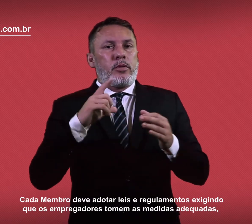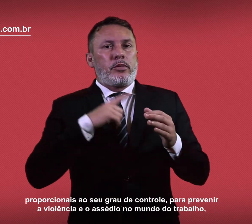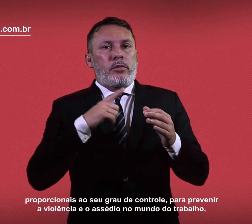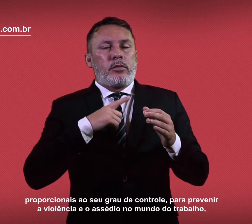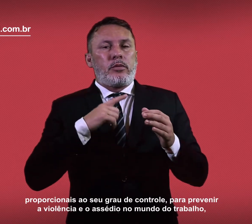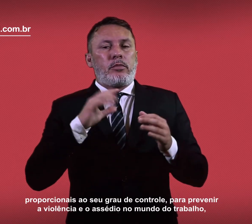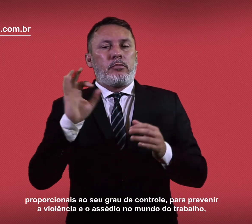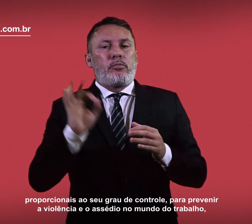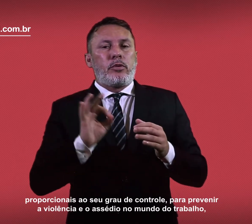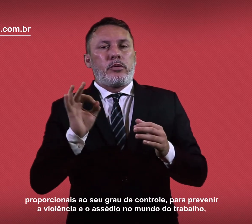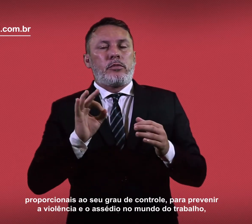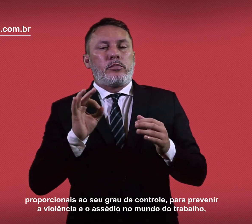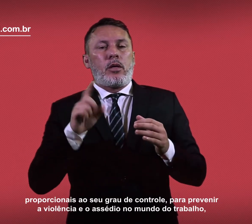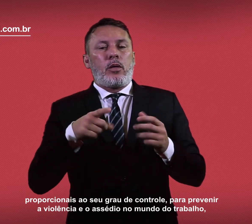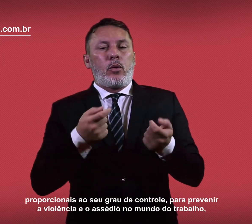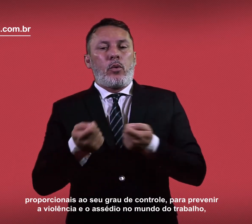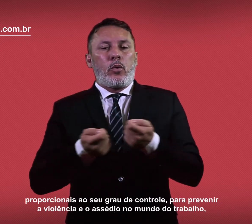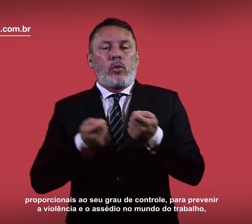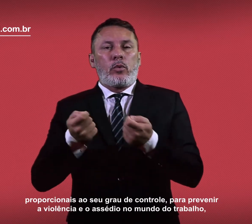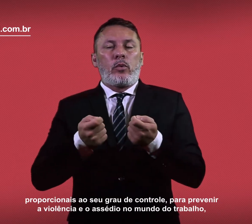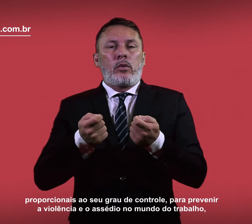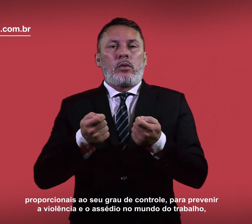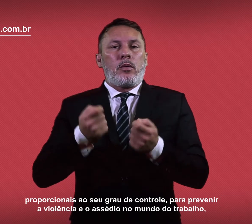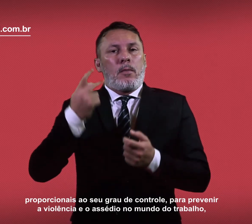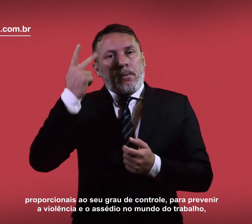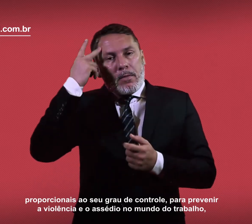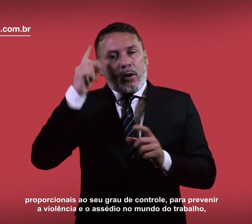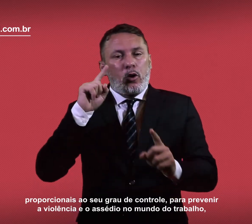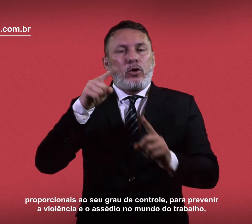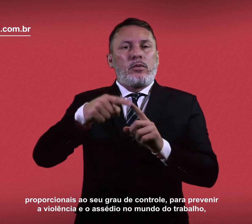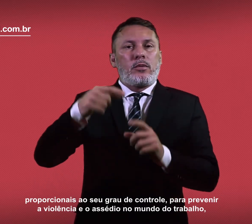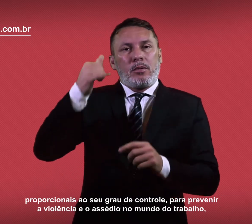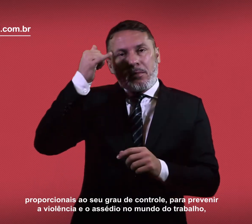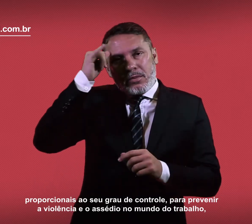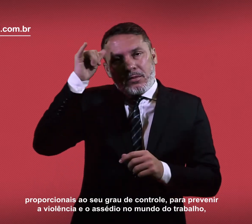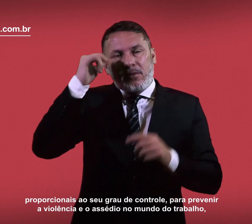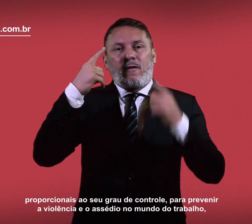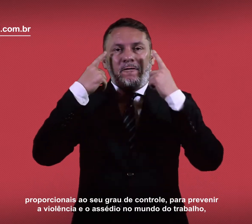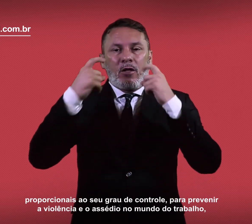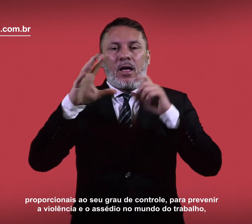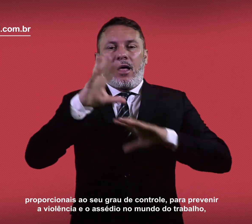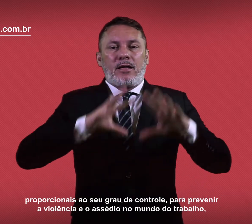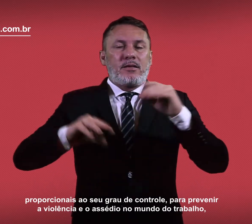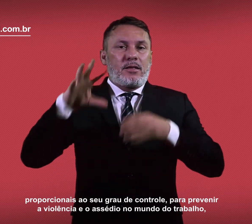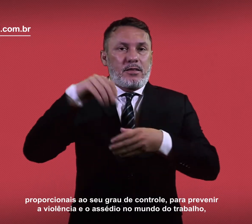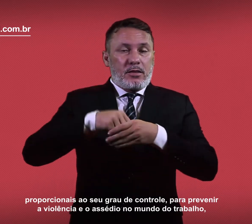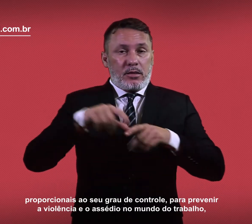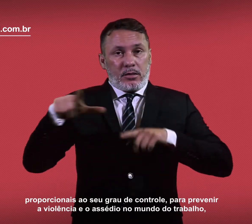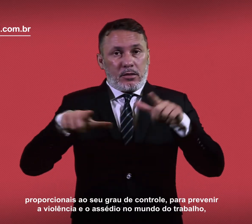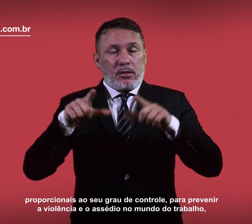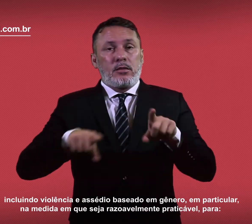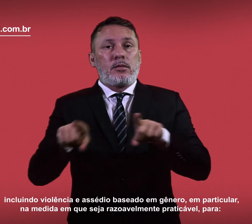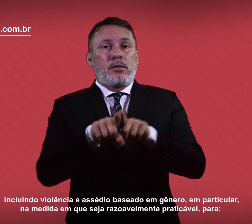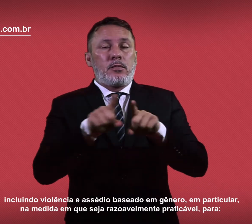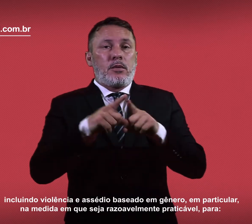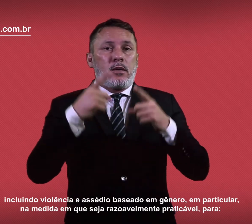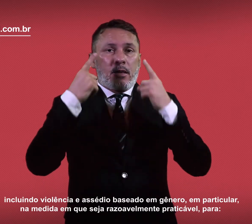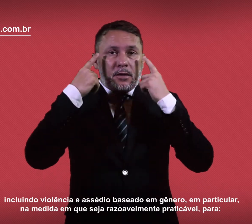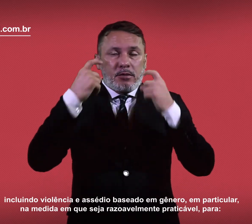proporcionais ao seu grau de controle para prevenir a violência e o assédio no mundo do trabalho, incluindo violência e